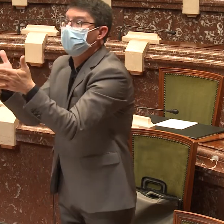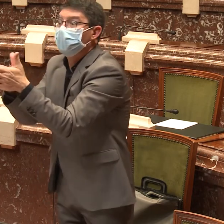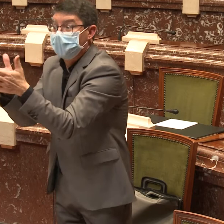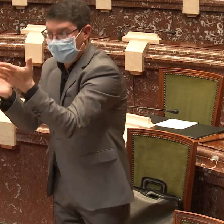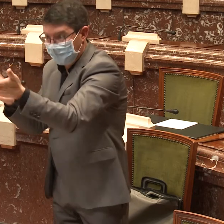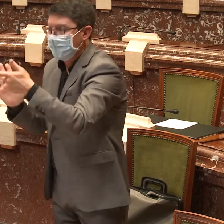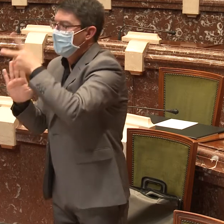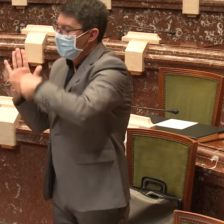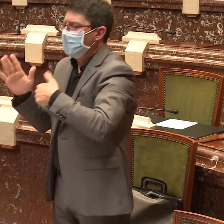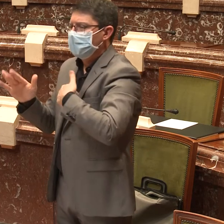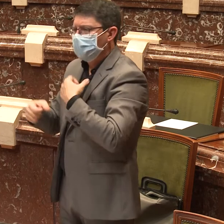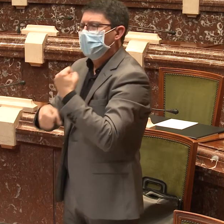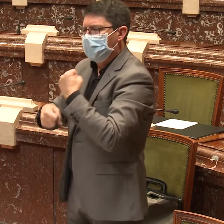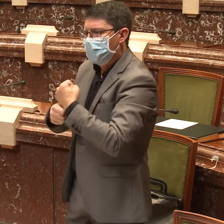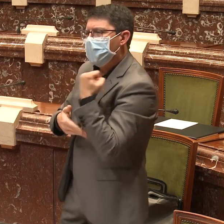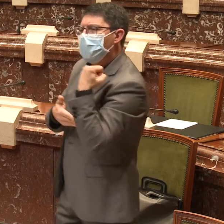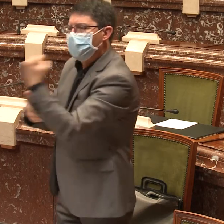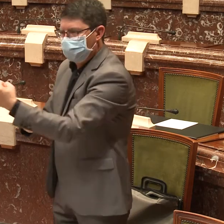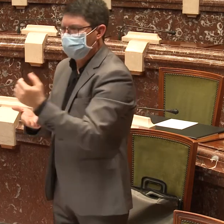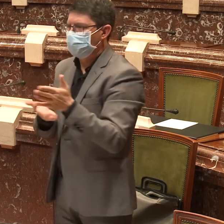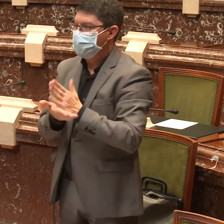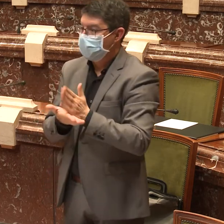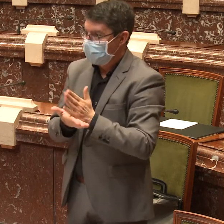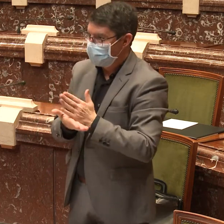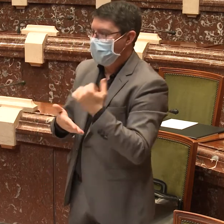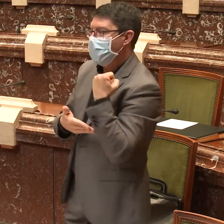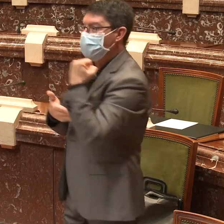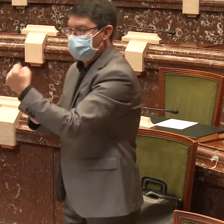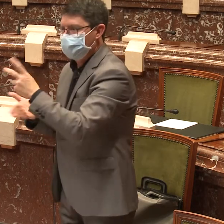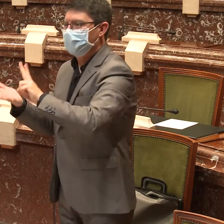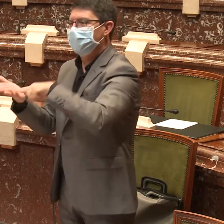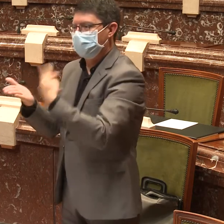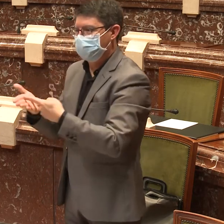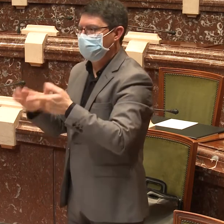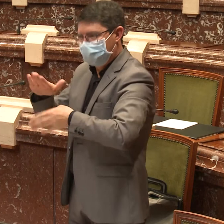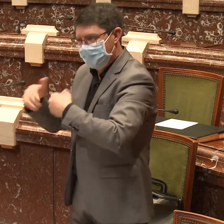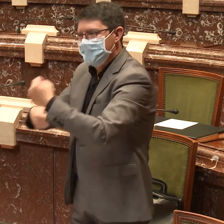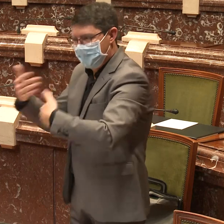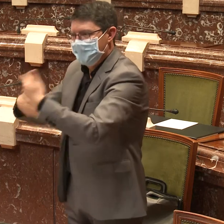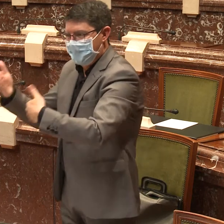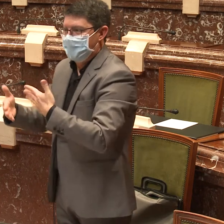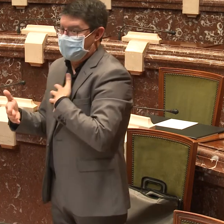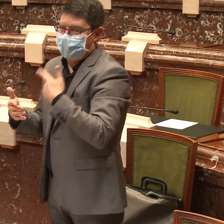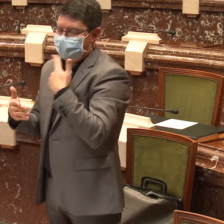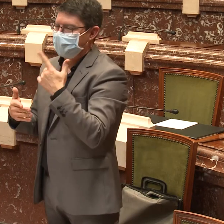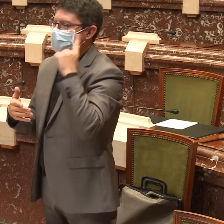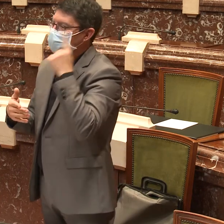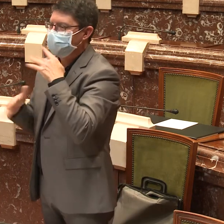se sienten doblemente aislados, ya que no pueden contactar ni comunicarse con ningún funcionario, ningún compañero. Y para eso contamos con la